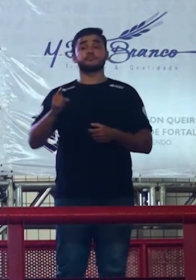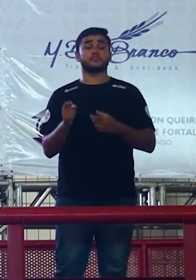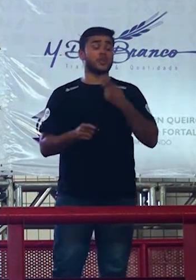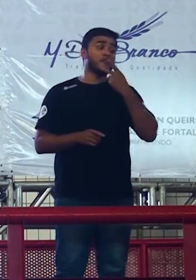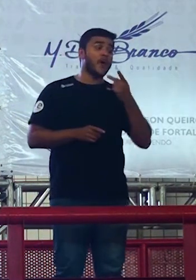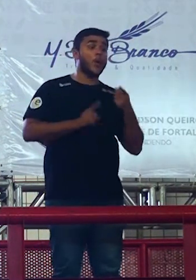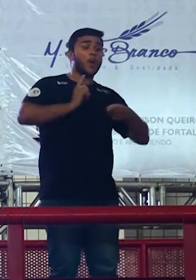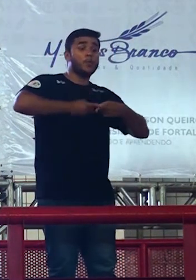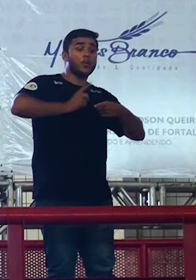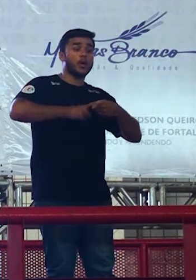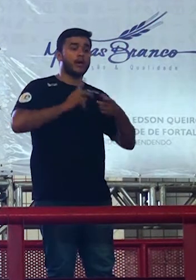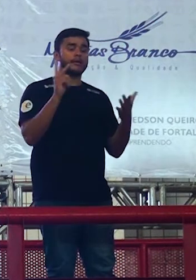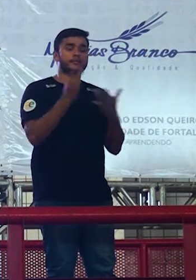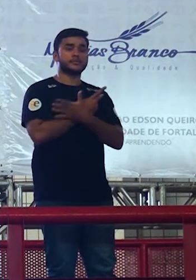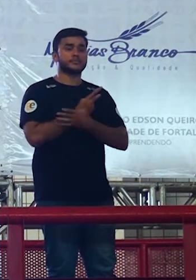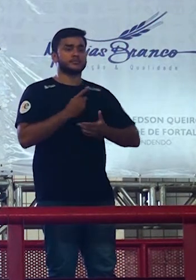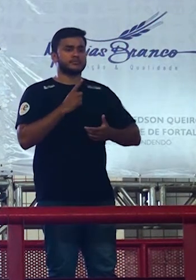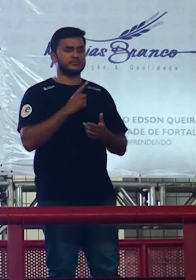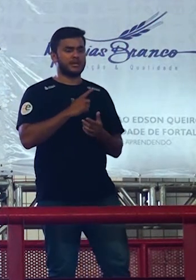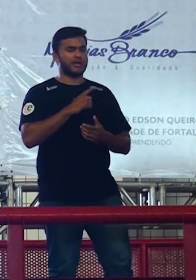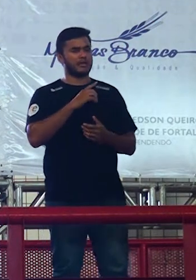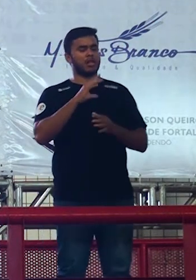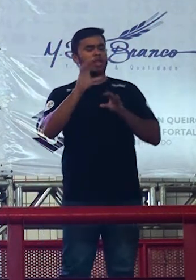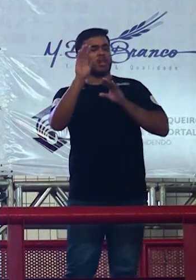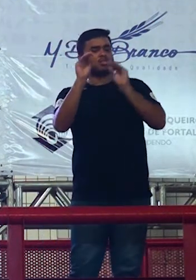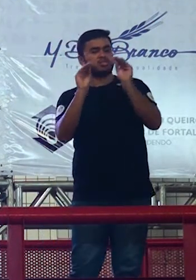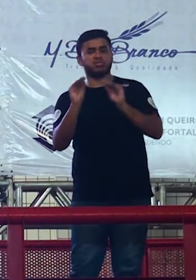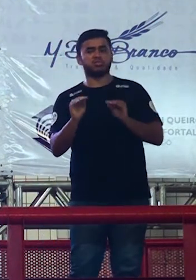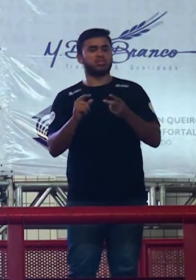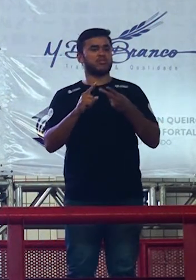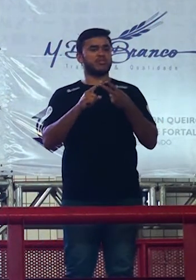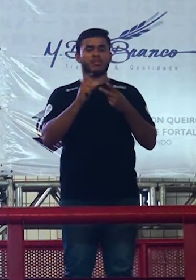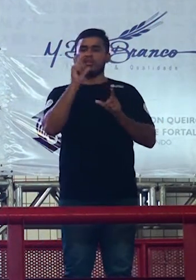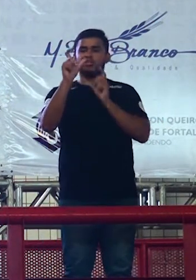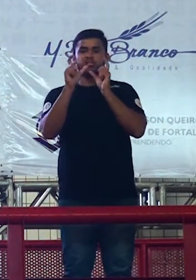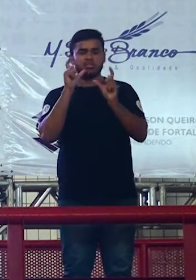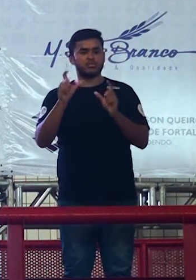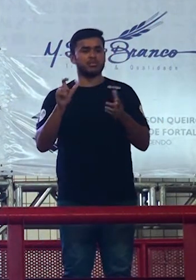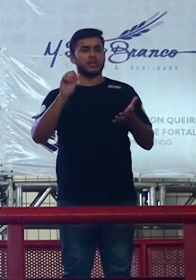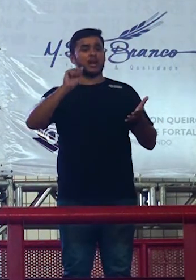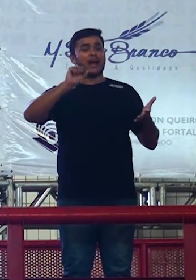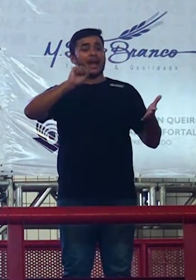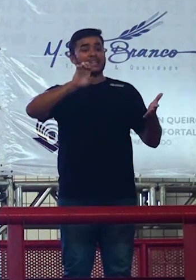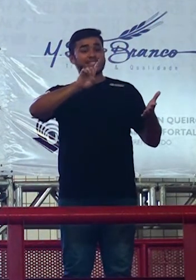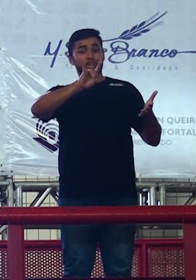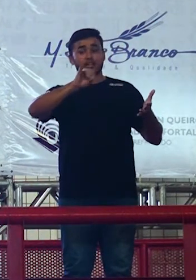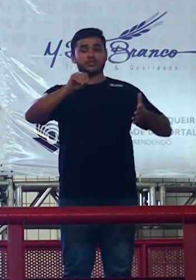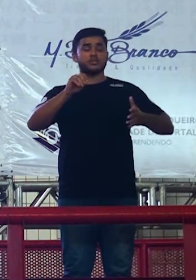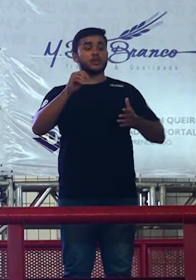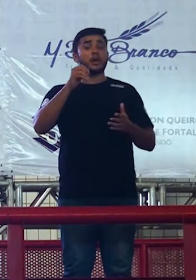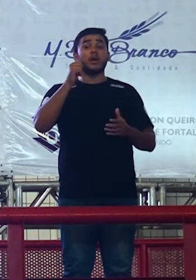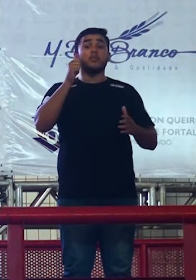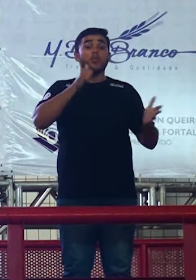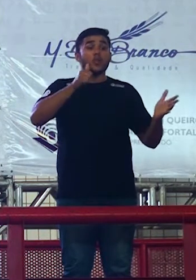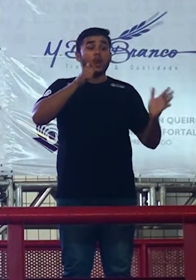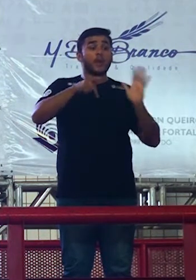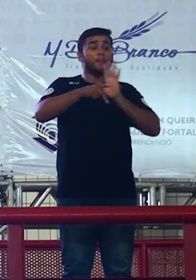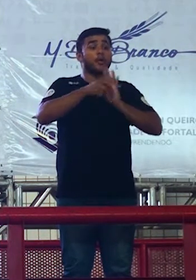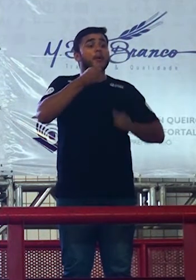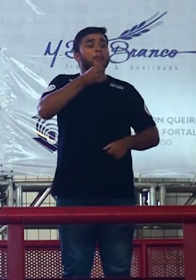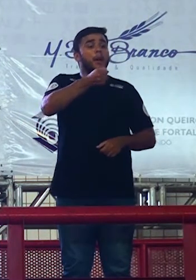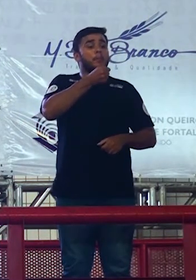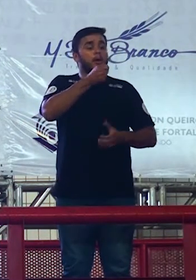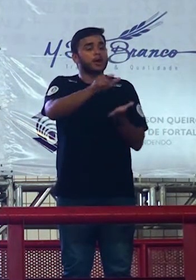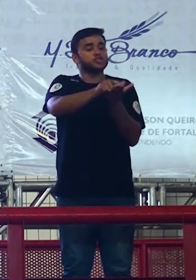está havendo um grande número de assédios entre as repórteres de esporte está lá a